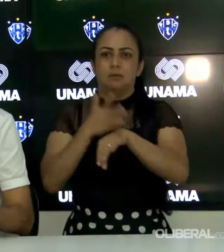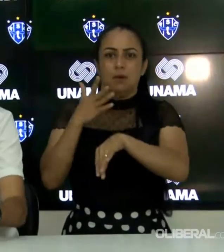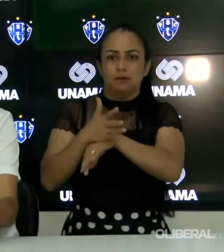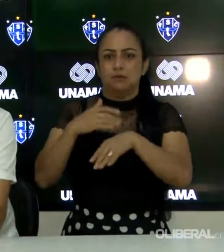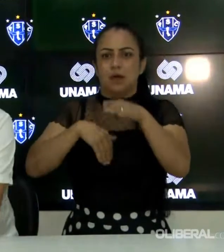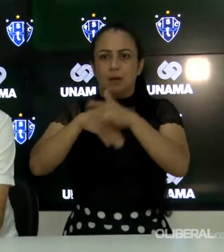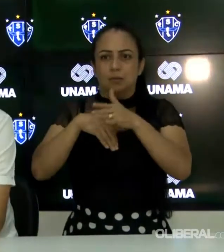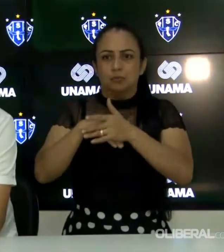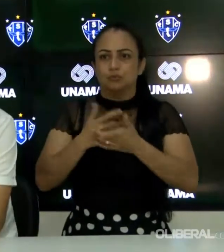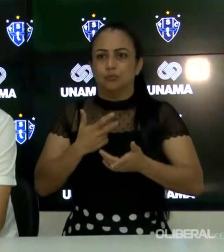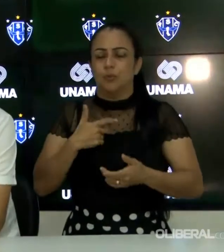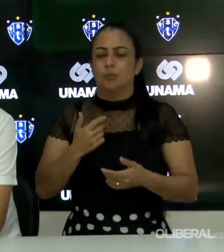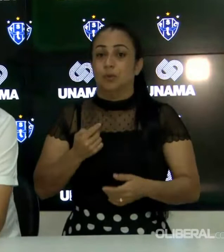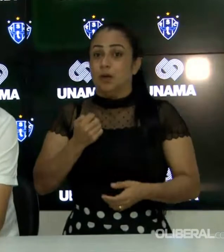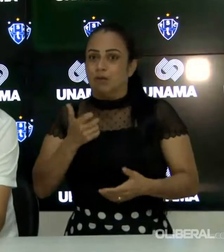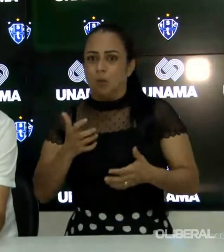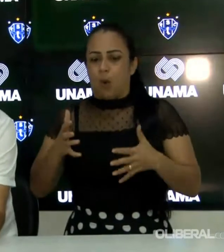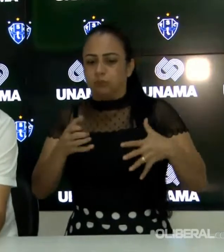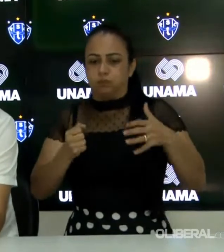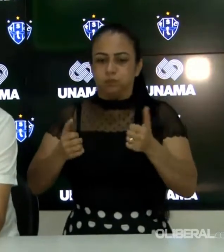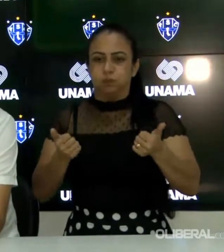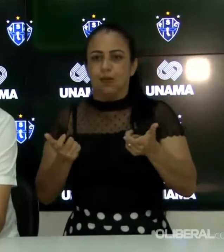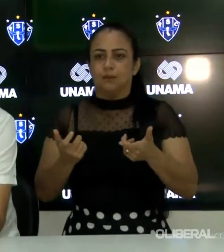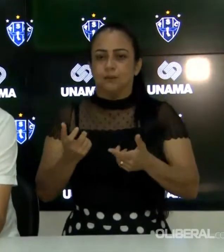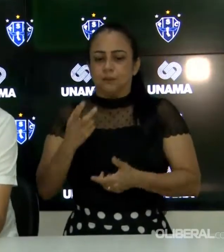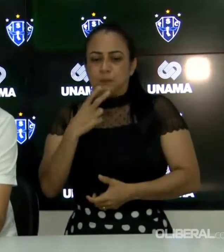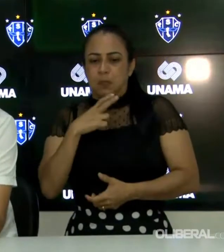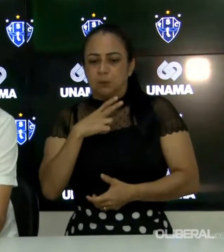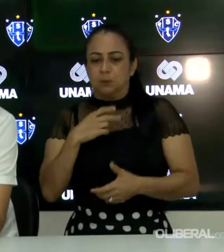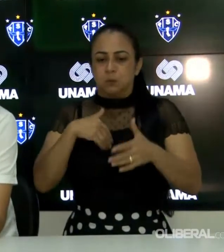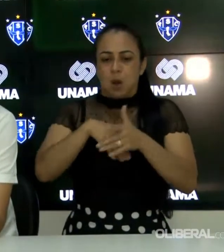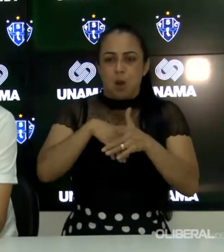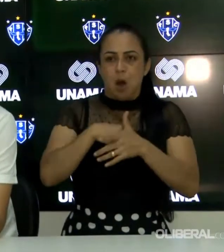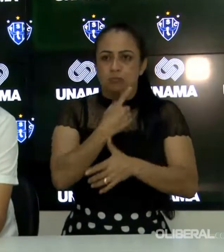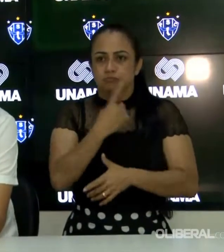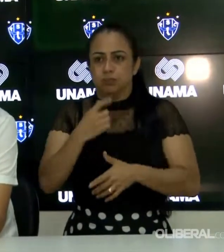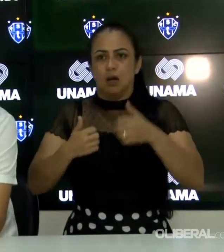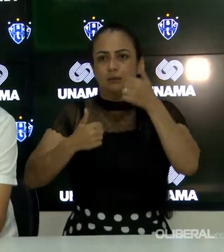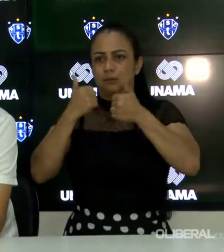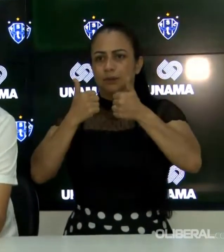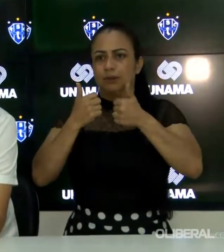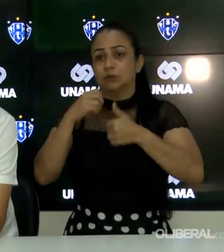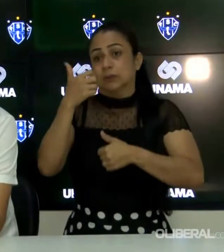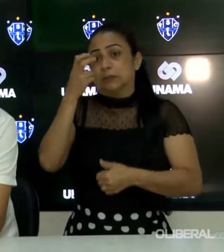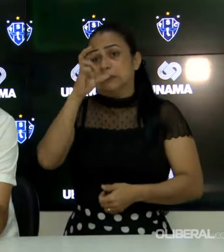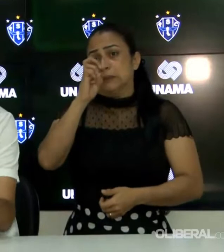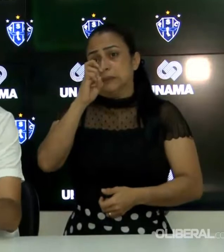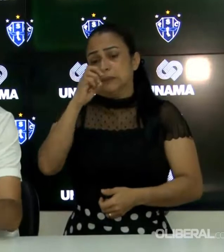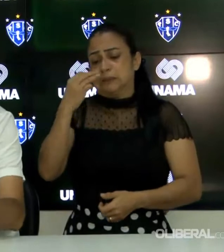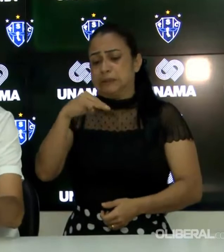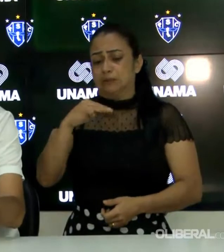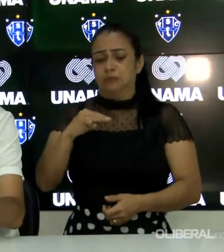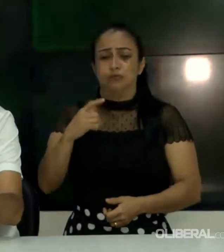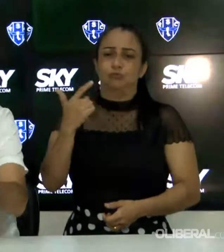iria tentar o drible, ter as jogadas individuais nas laterais do campo, a gente acabou ficando uns 15 minutos com o jogador a menos,